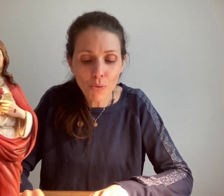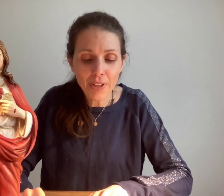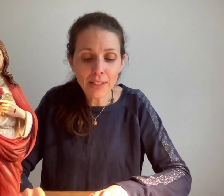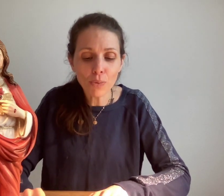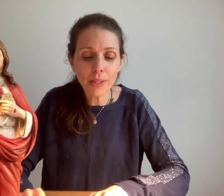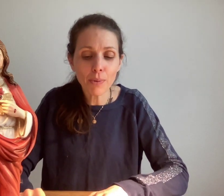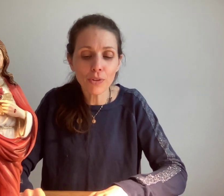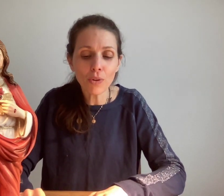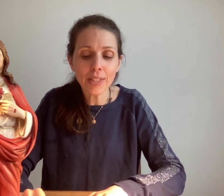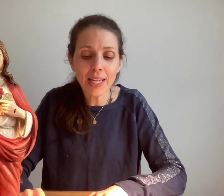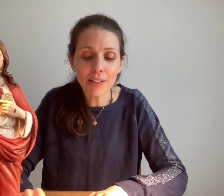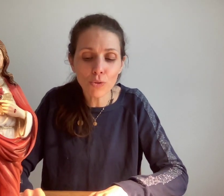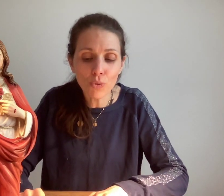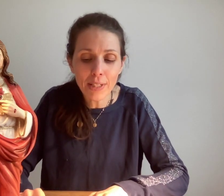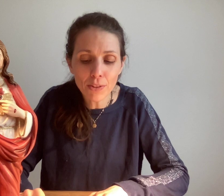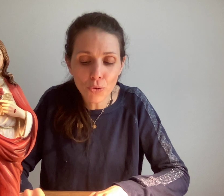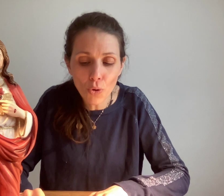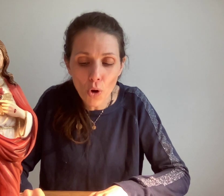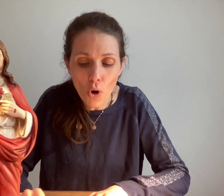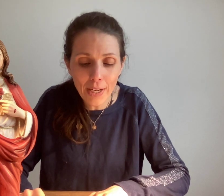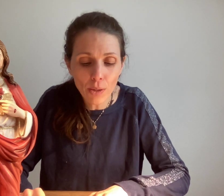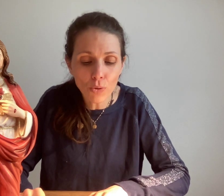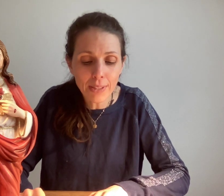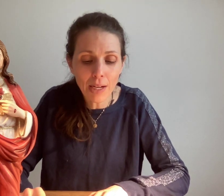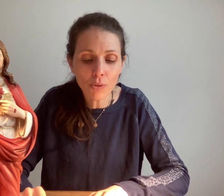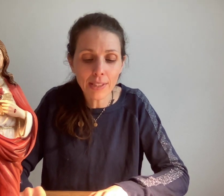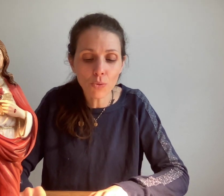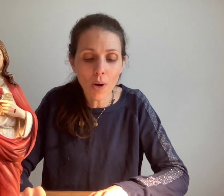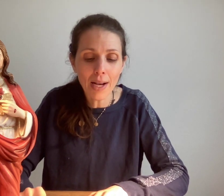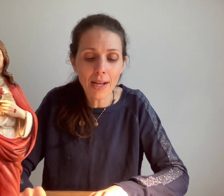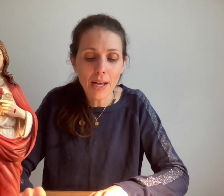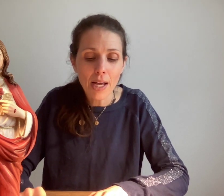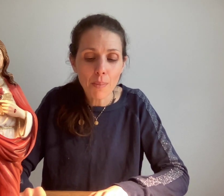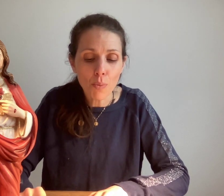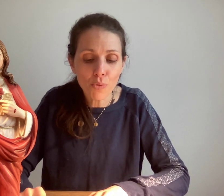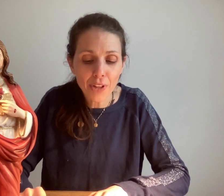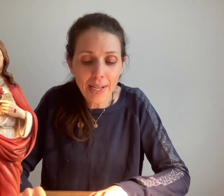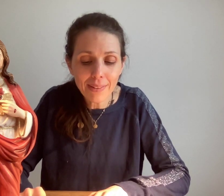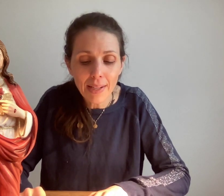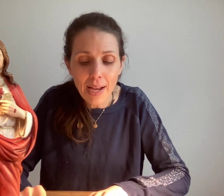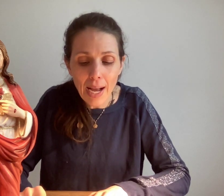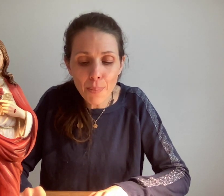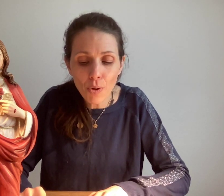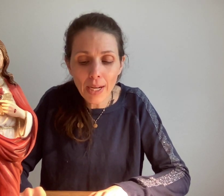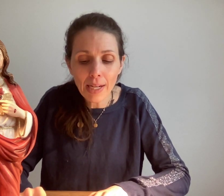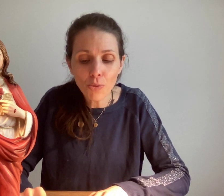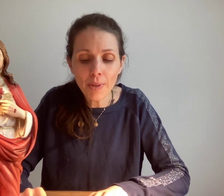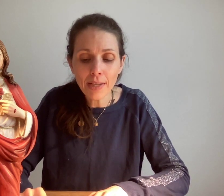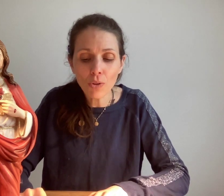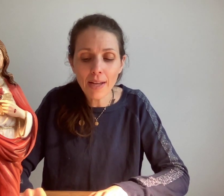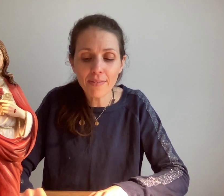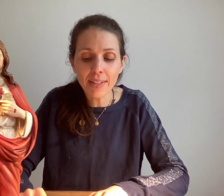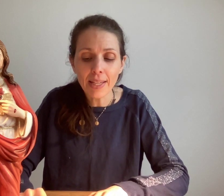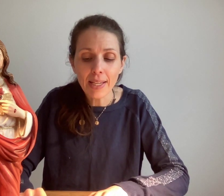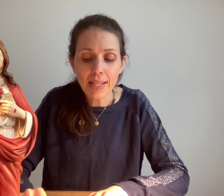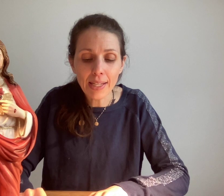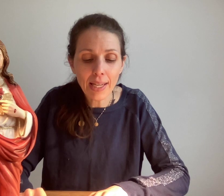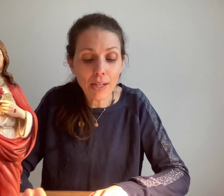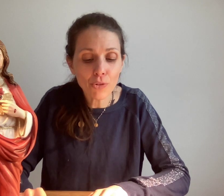mon fiat omnipotent qui a étendu les cieux en les constellant d'étoiles. Mon fiat appelait la lumière de la vie et créa le